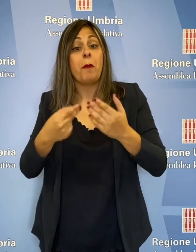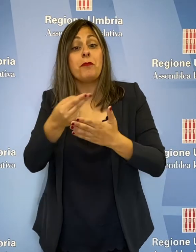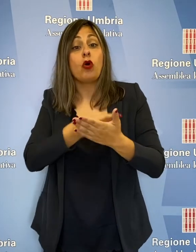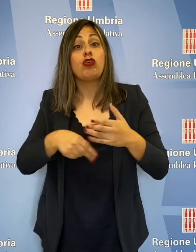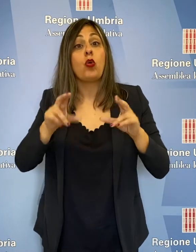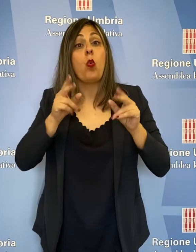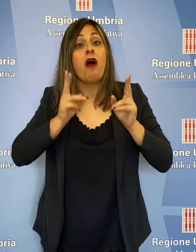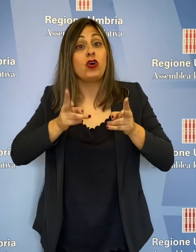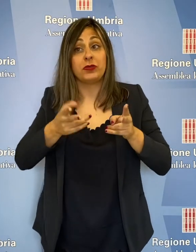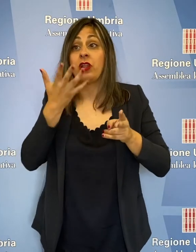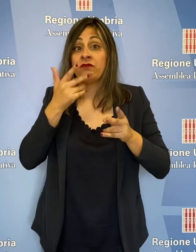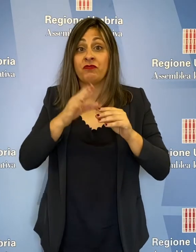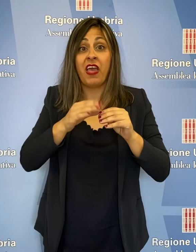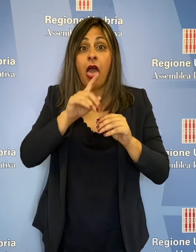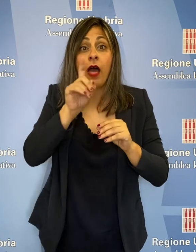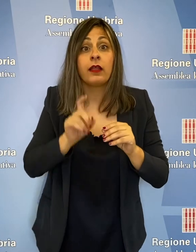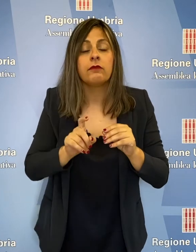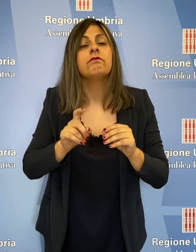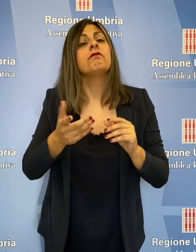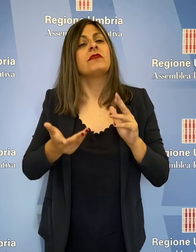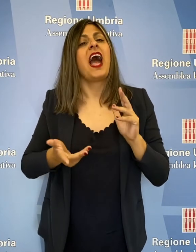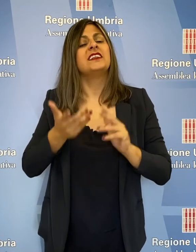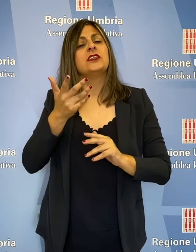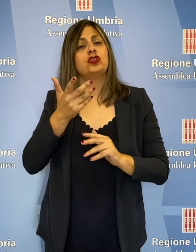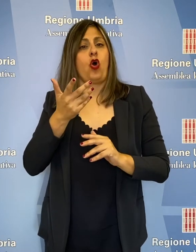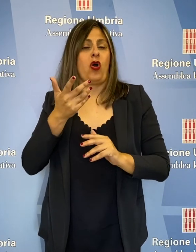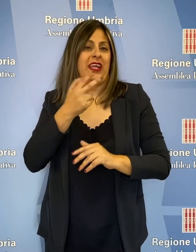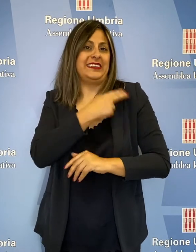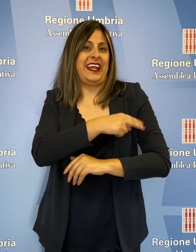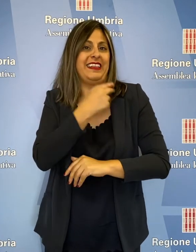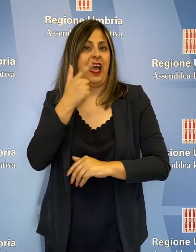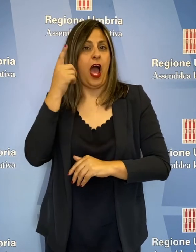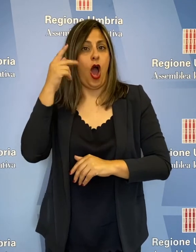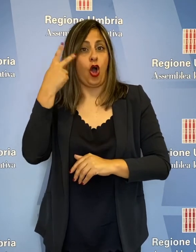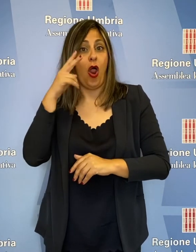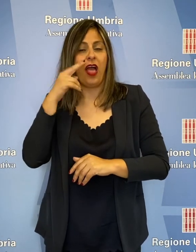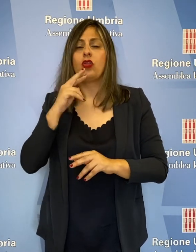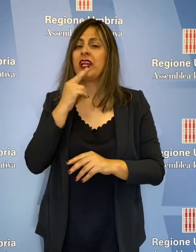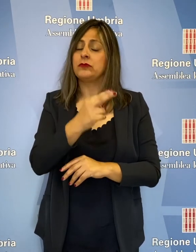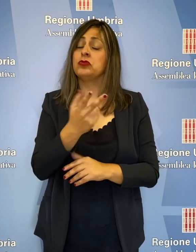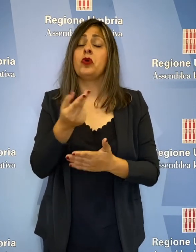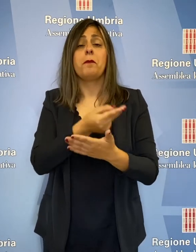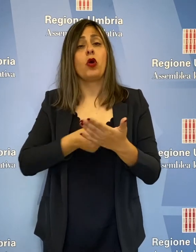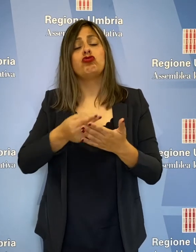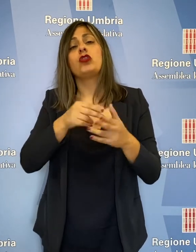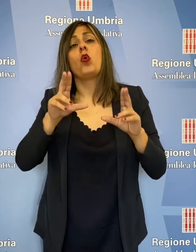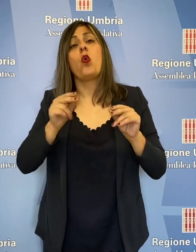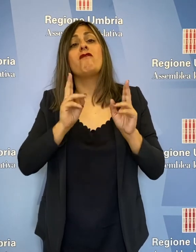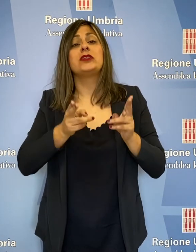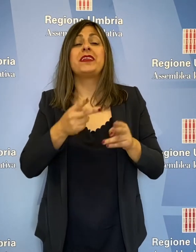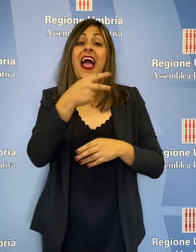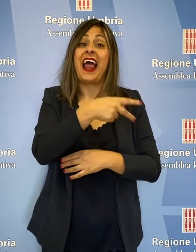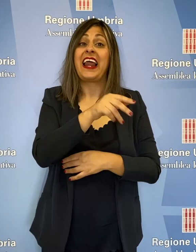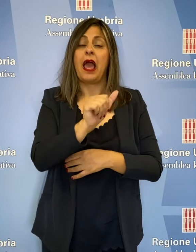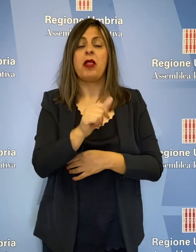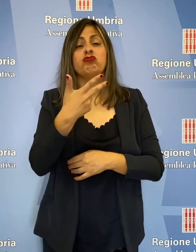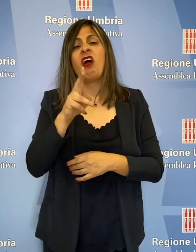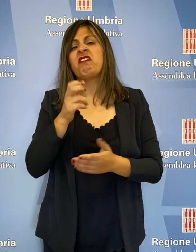progetto del nuovo ospedale. L'assessore alla sanità Luca Coletto ha risposto che il progetto del nuovo ospedale di Narni Amelia a circa 20